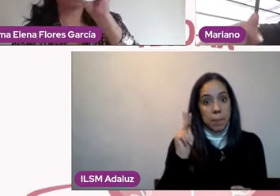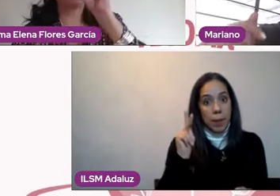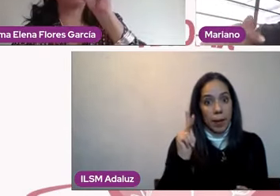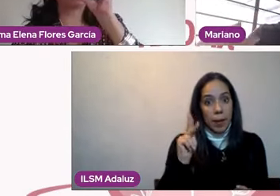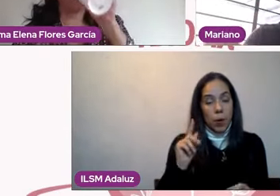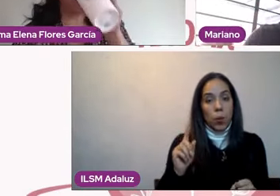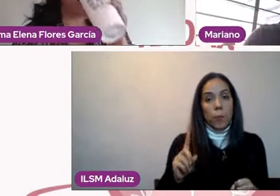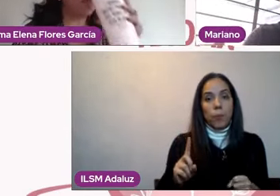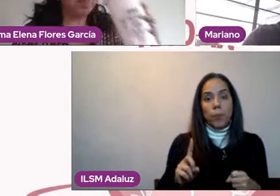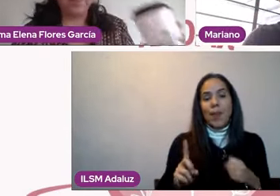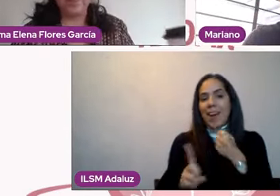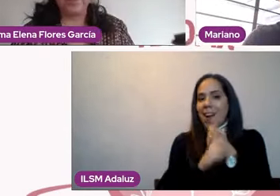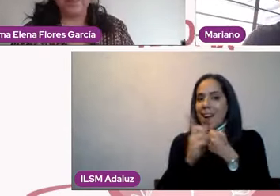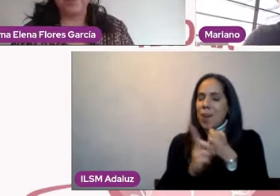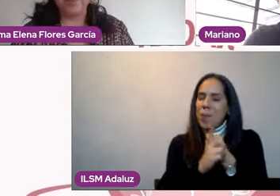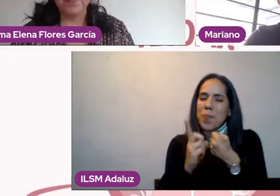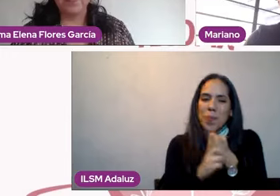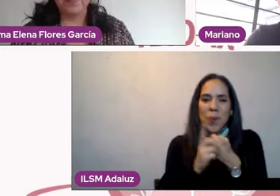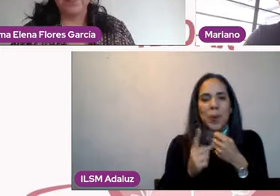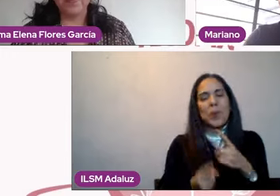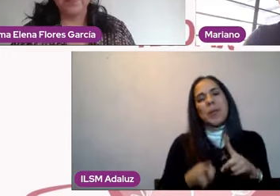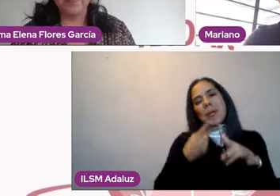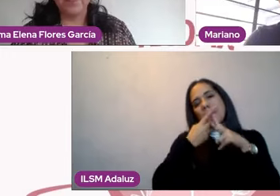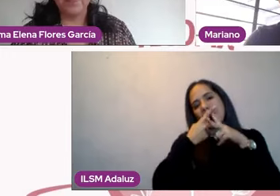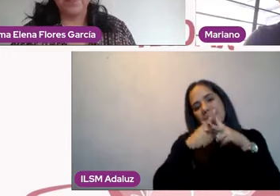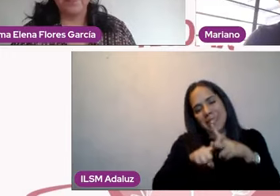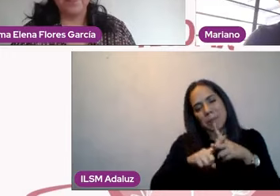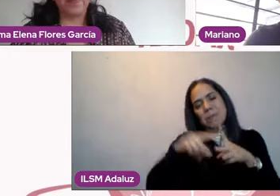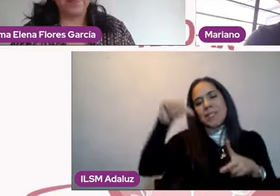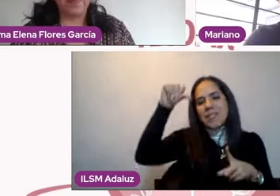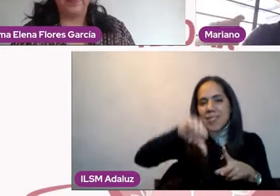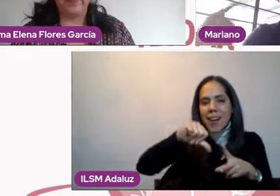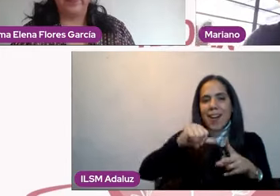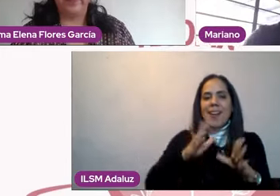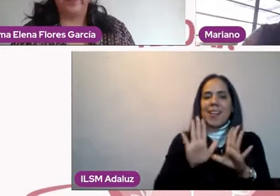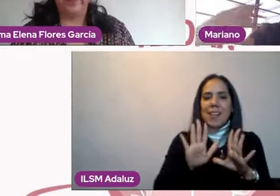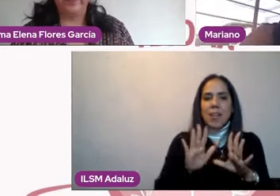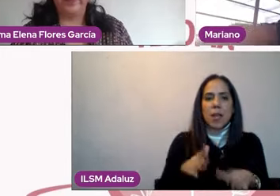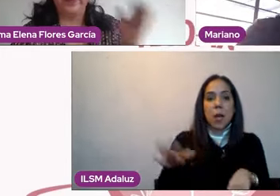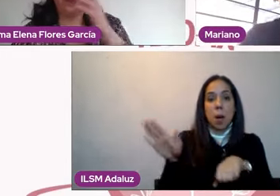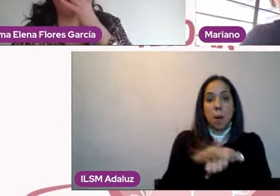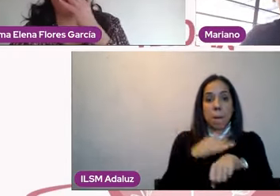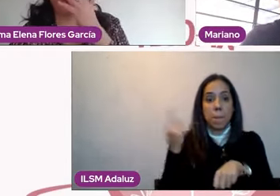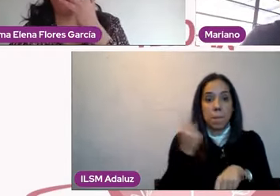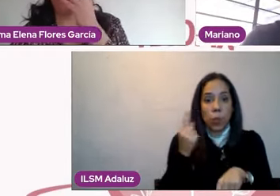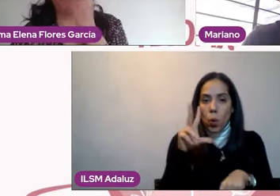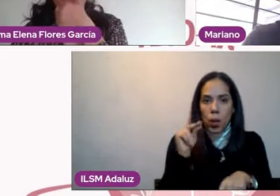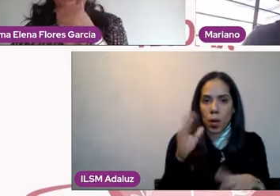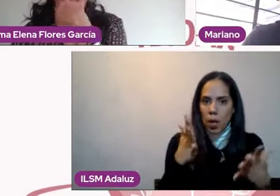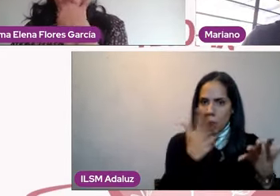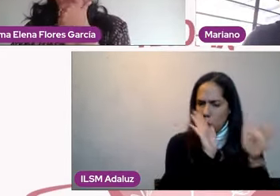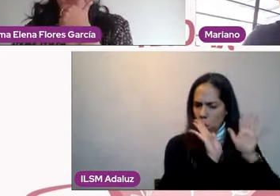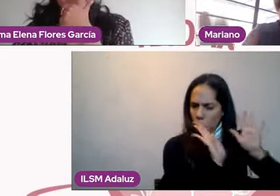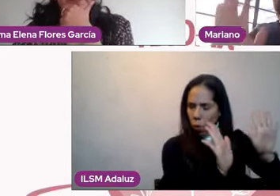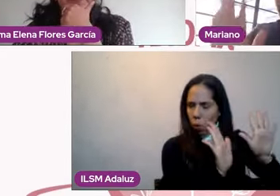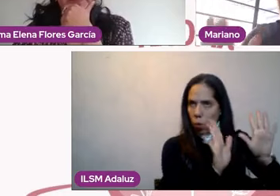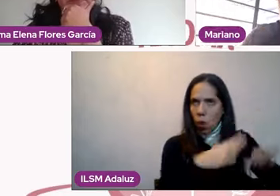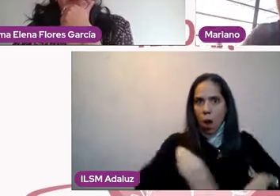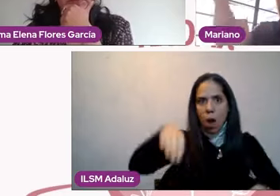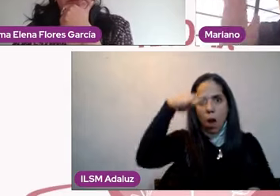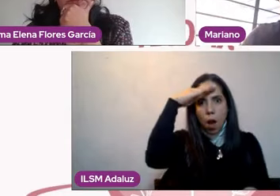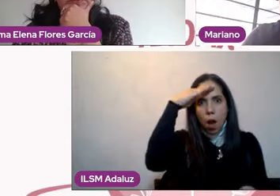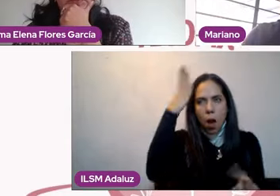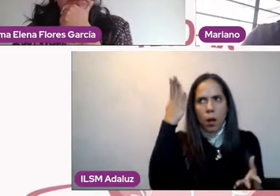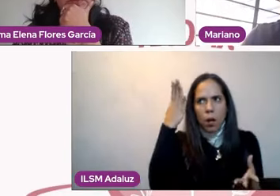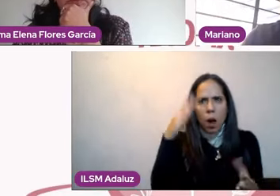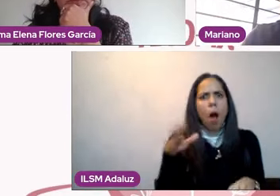problema empieza desde ahí, que no nos detenemos a pensar por qué nos estamos juntando con alguien más, porque además,